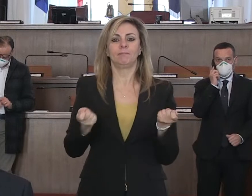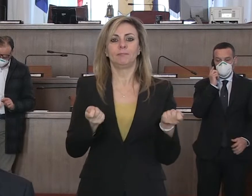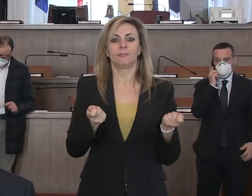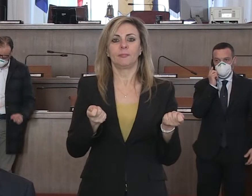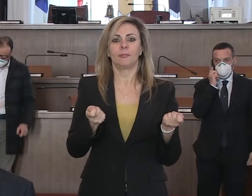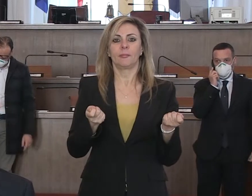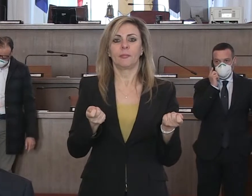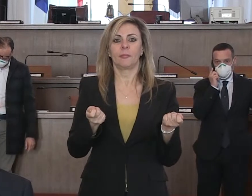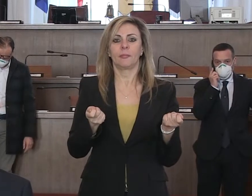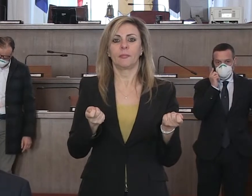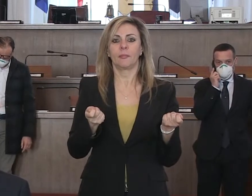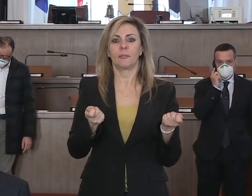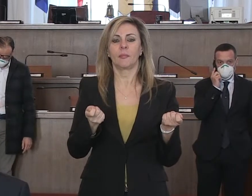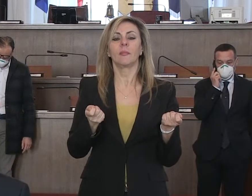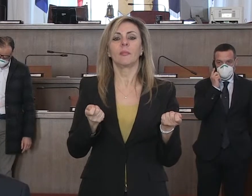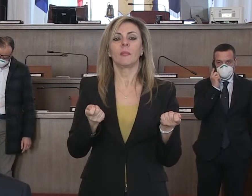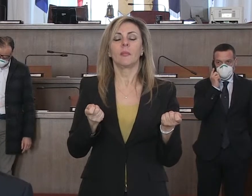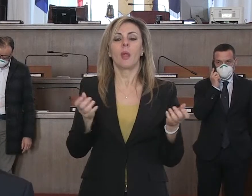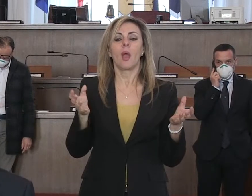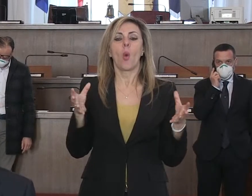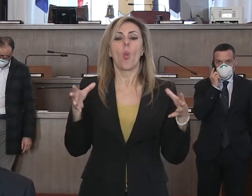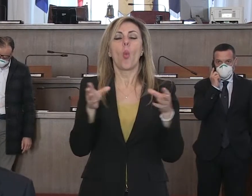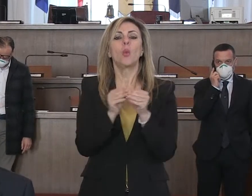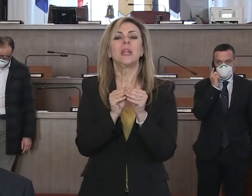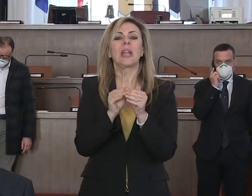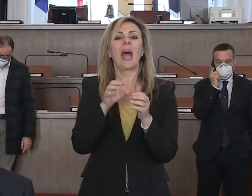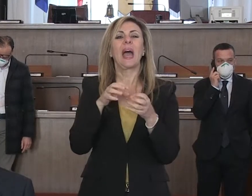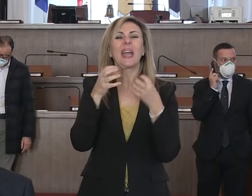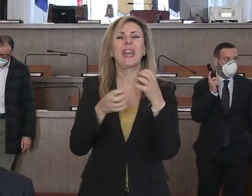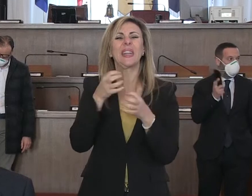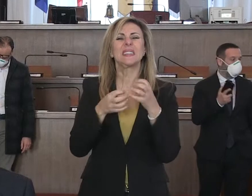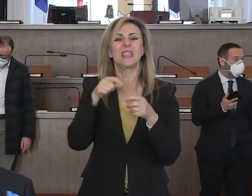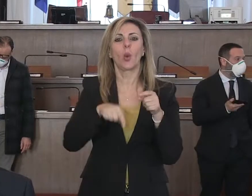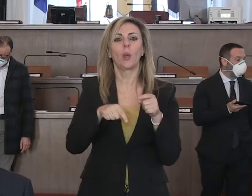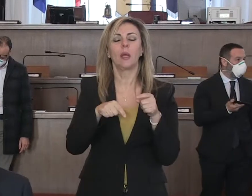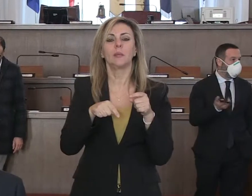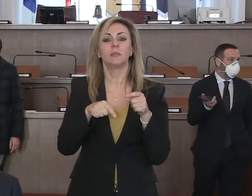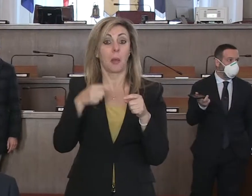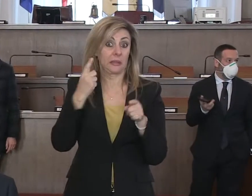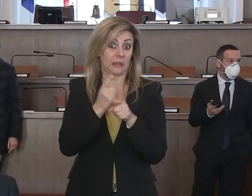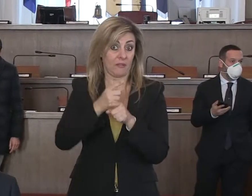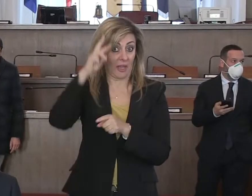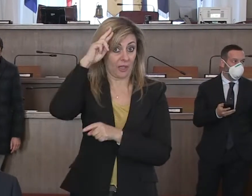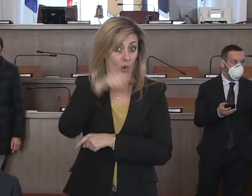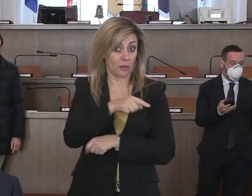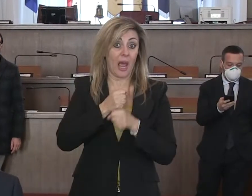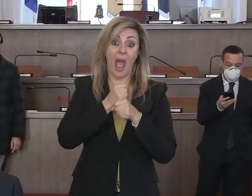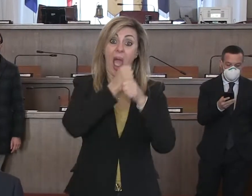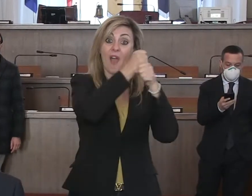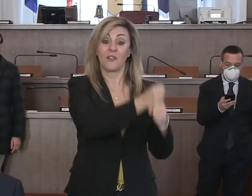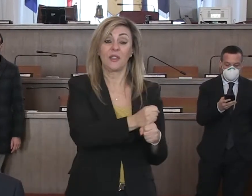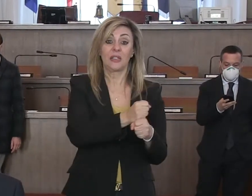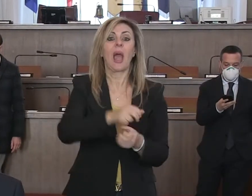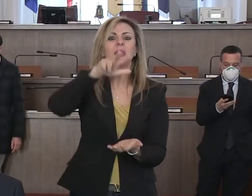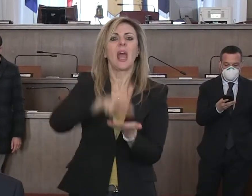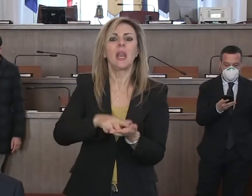nella unità di crisi affidata, questo è bene ricordarlo, noi abbiamo affidato con delibera di